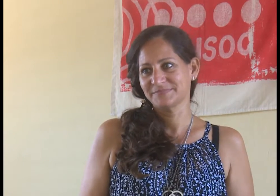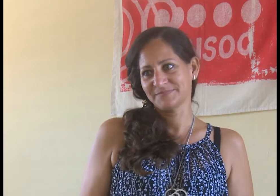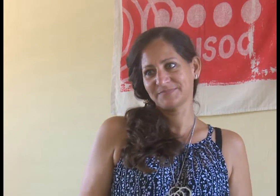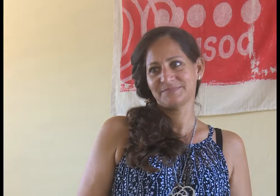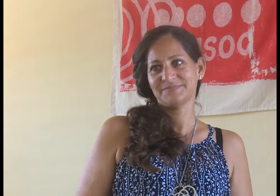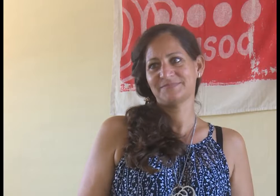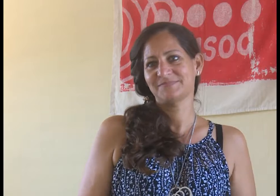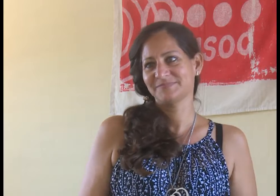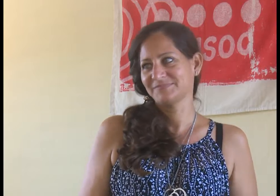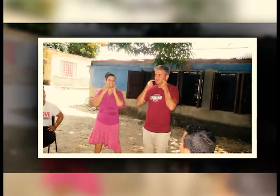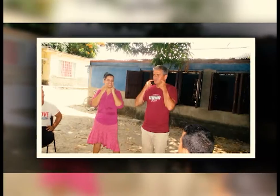desarrollo personal.